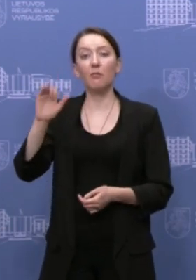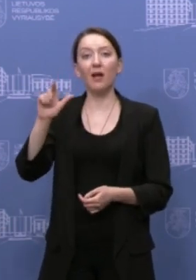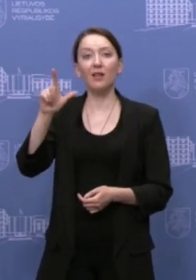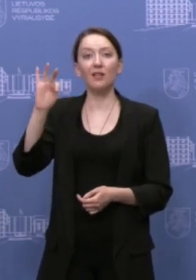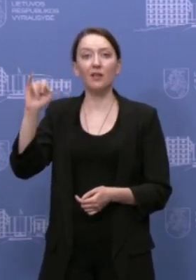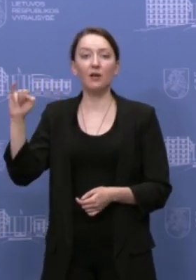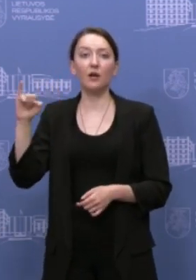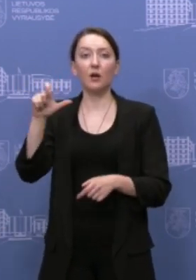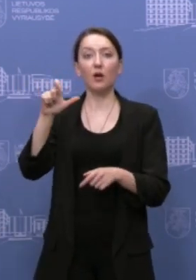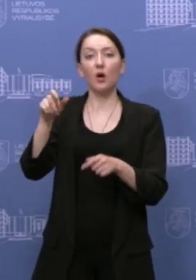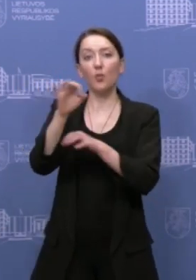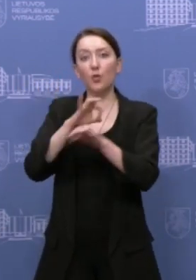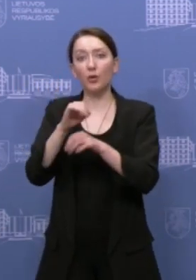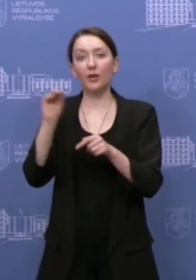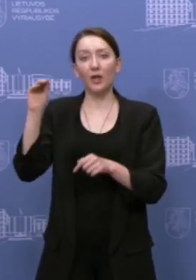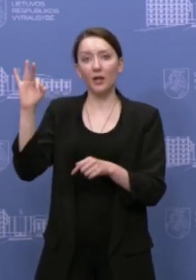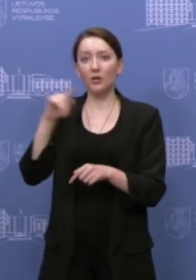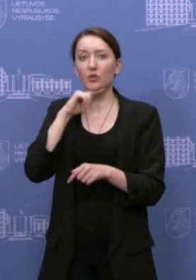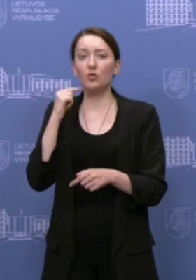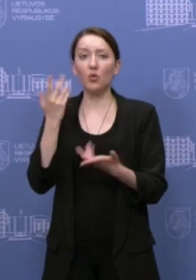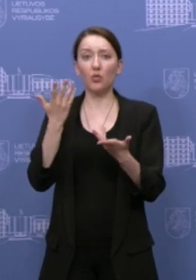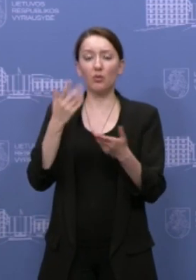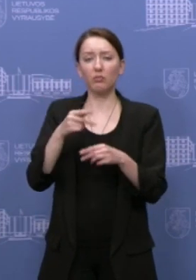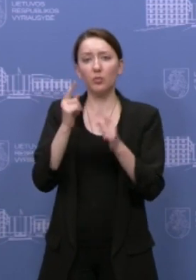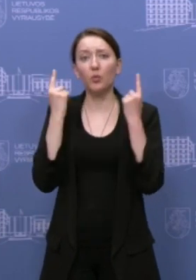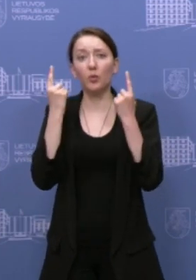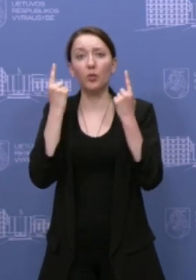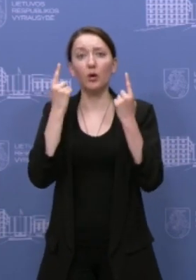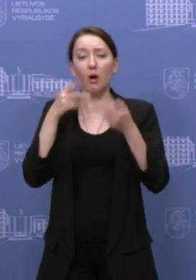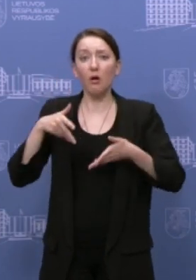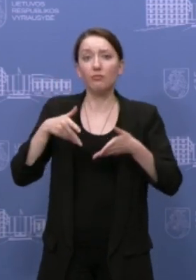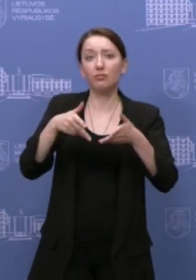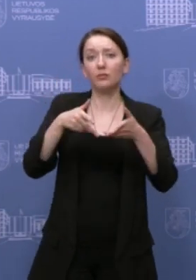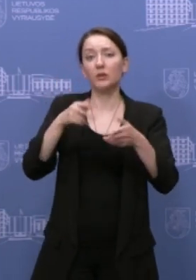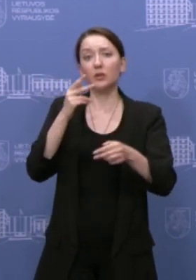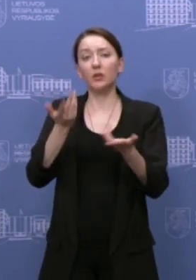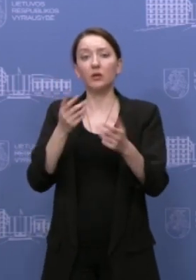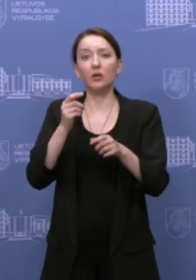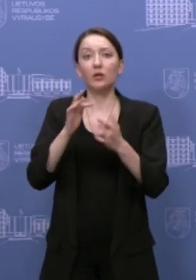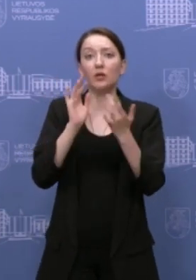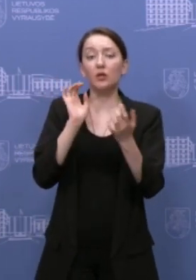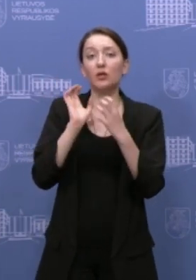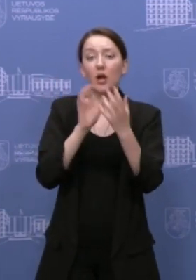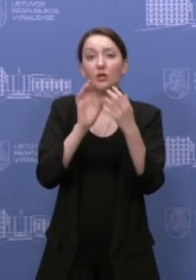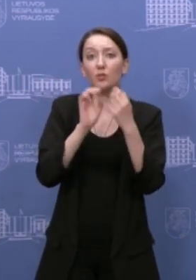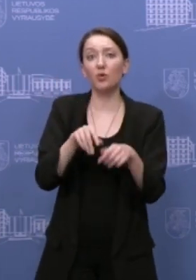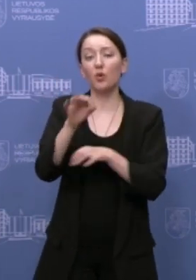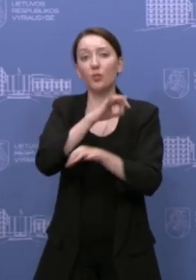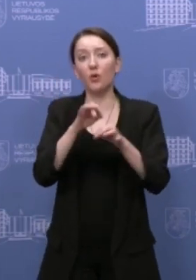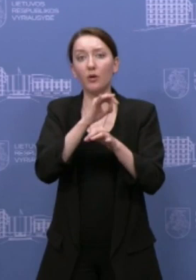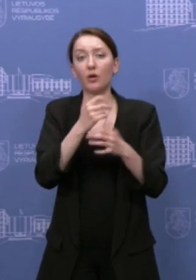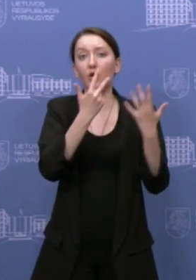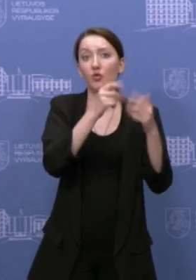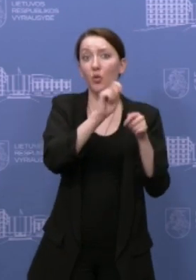Yra šiuo metu Europos Sąjungoje vykdomi devyni mega tokie infrastruktūriniai transporto projektai, aštuoni iš jų baudėtuoti.